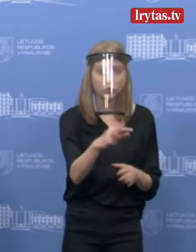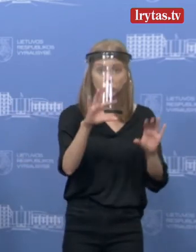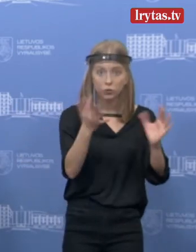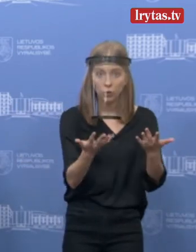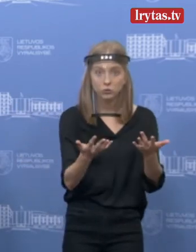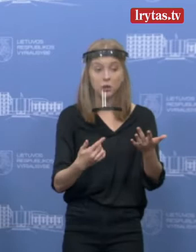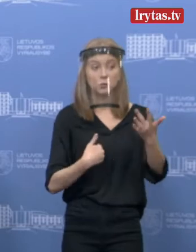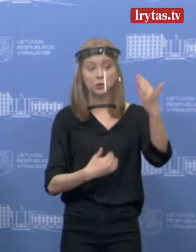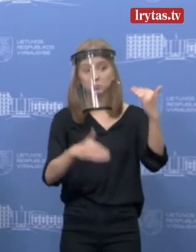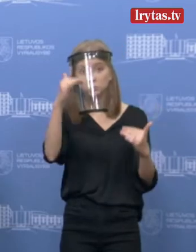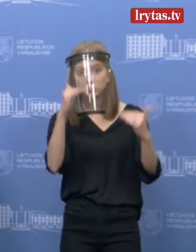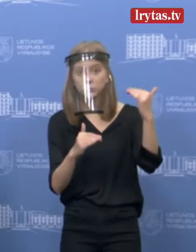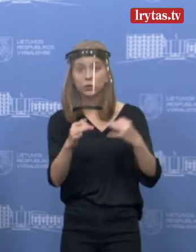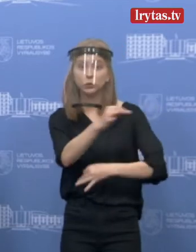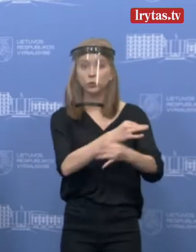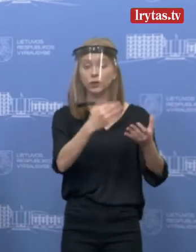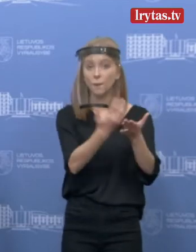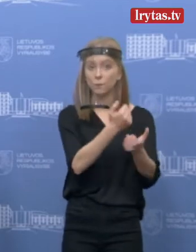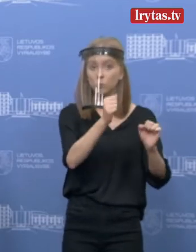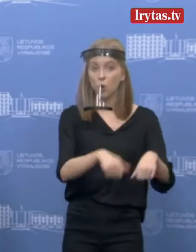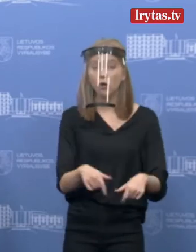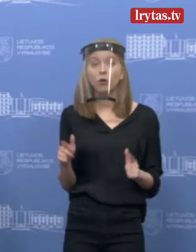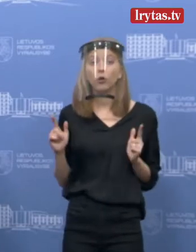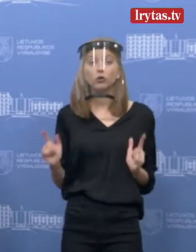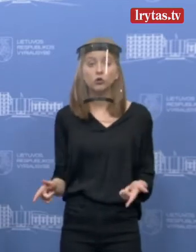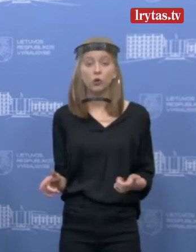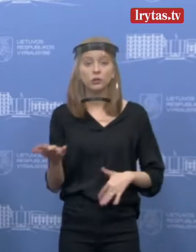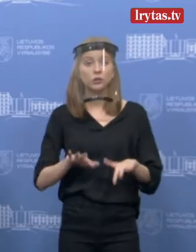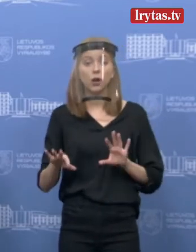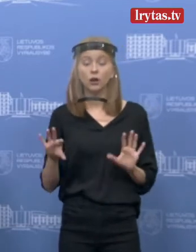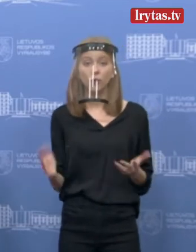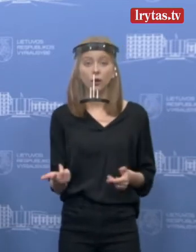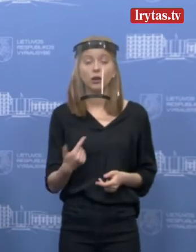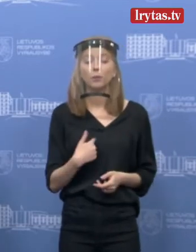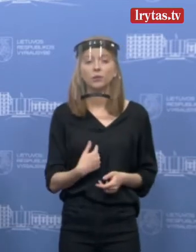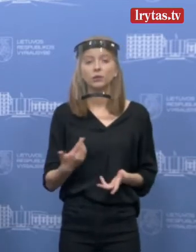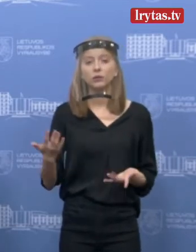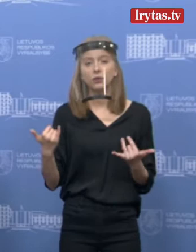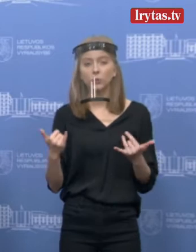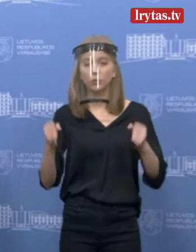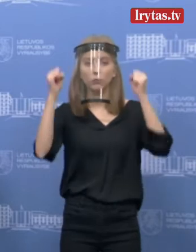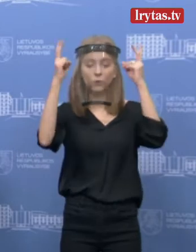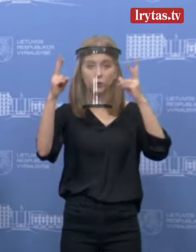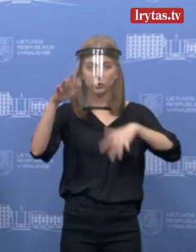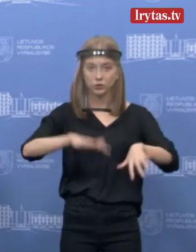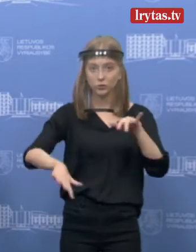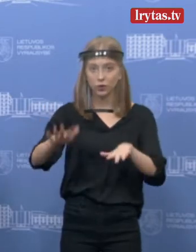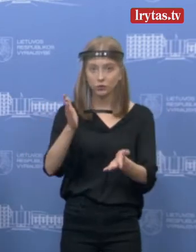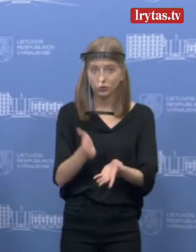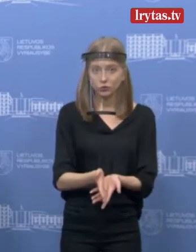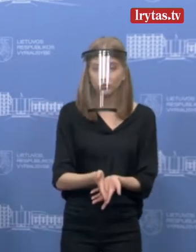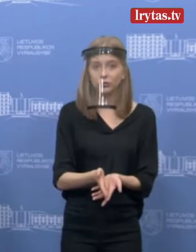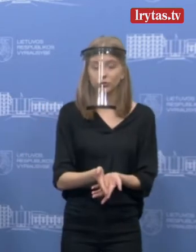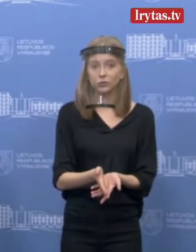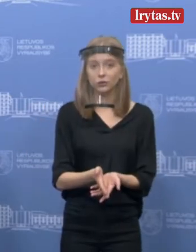Realiai situacija, realiai gyvenimiška padėtis yra tokia, kad gyvename ekstremalios padėties sąlygomis. Ir iš tikrųjų, na,